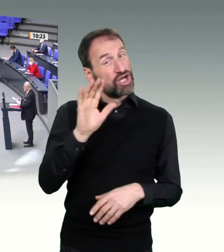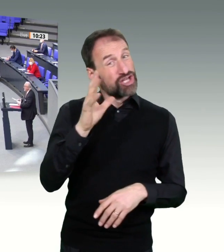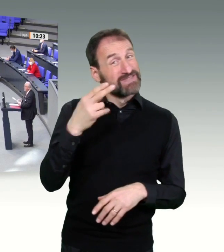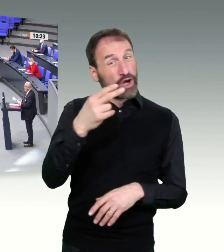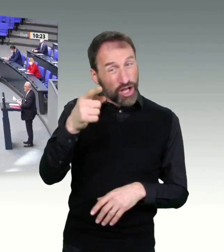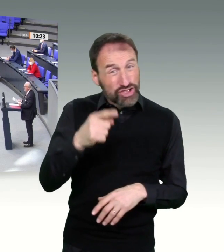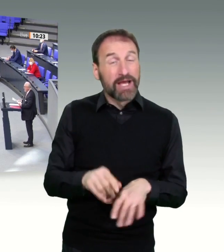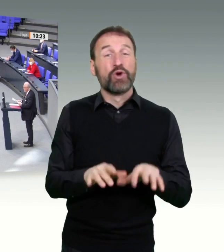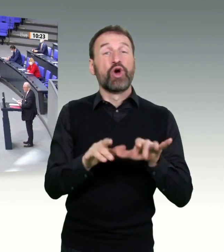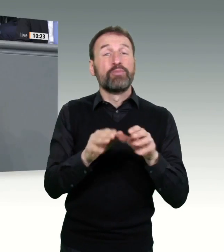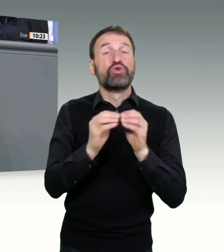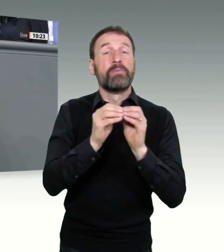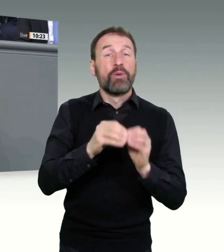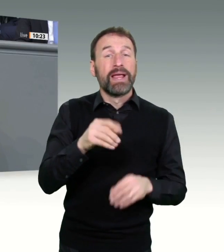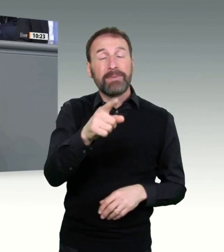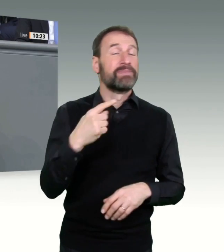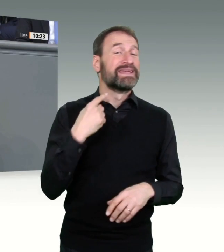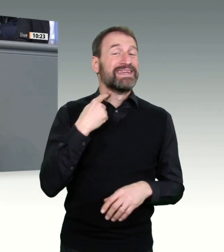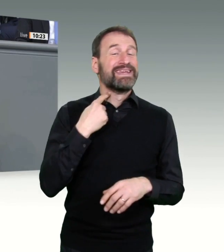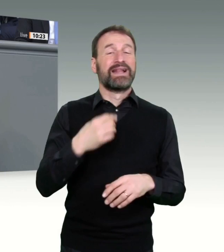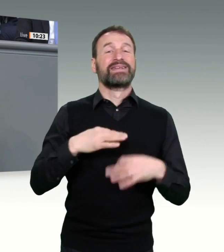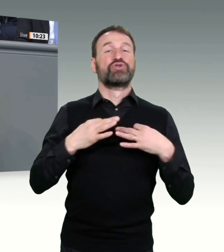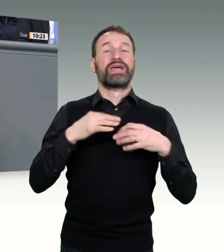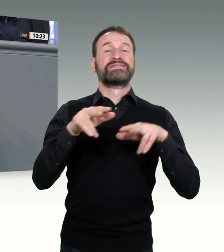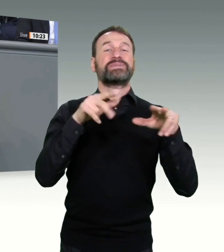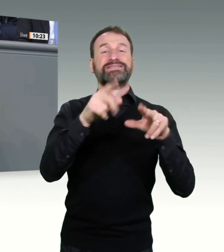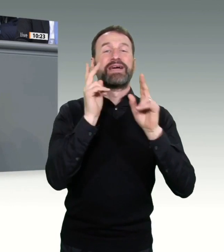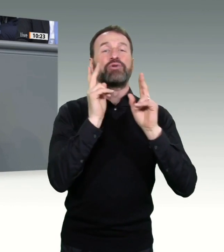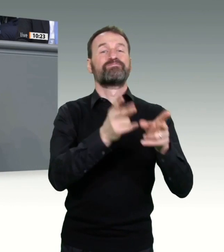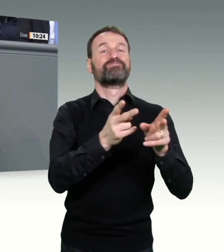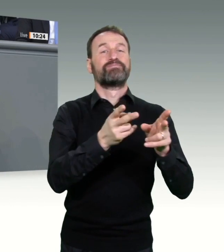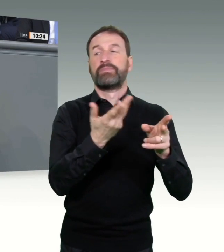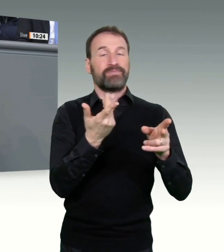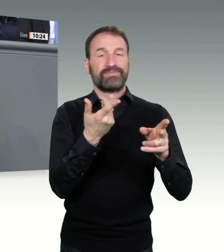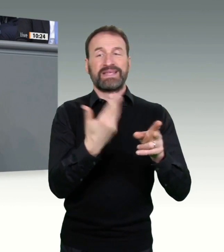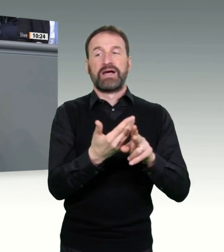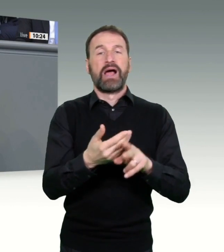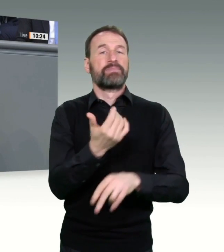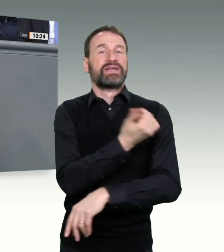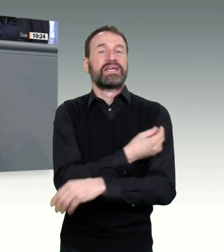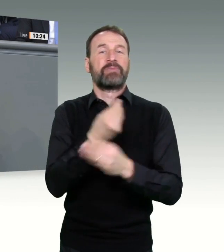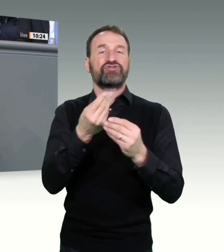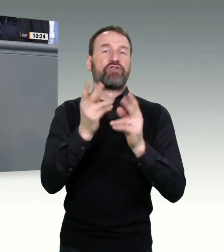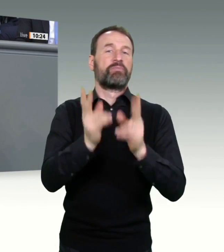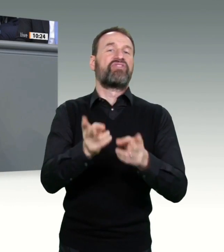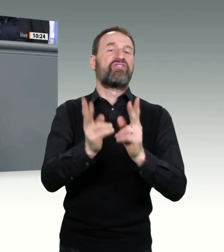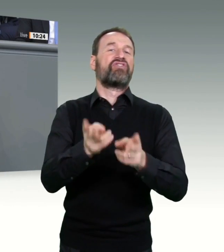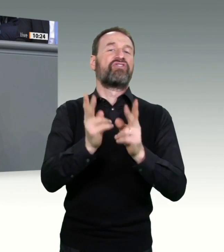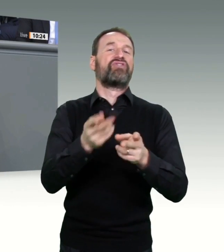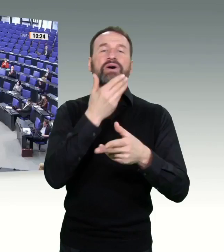trotzdem liegen blieb, soweit das Redaktionsnetzwerk Deutschland vor wenigen Tagen. deswegen Kritik